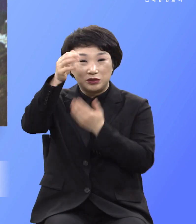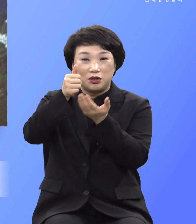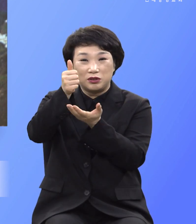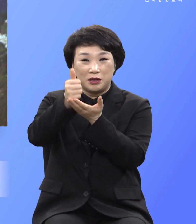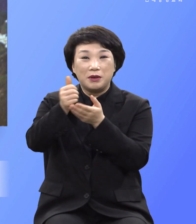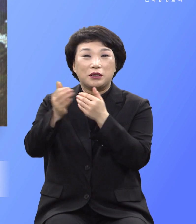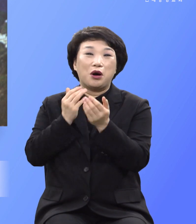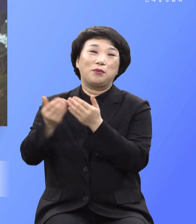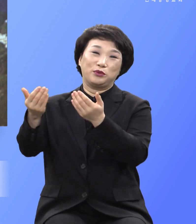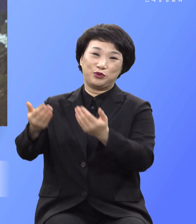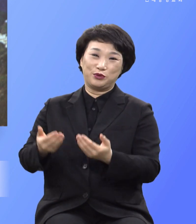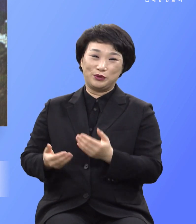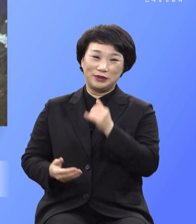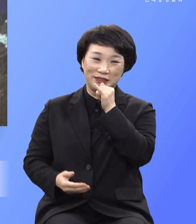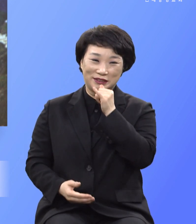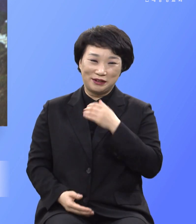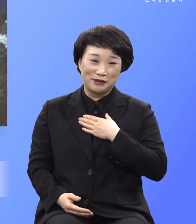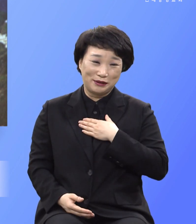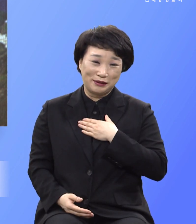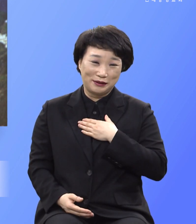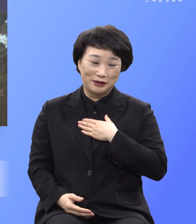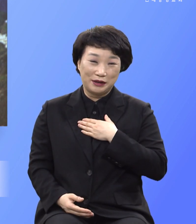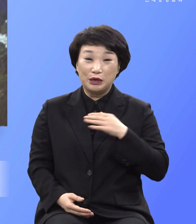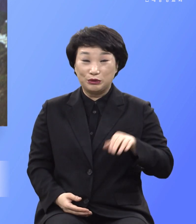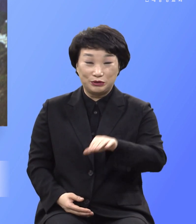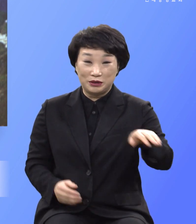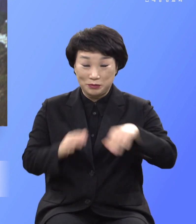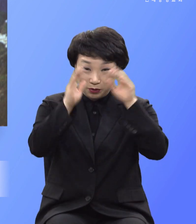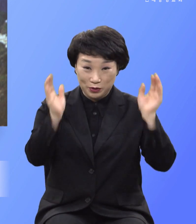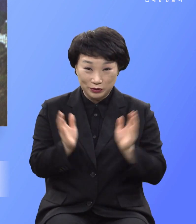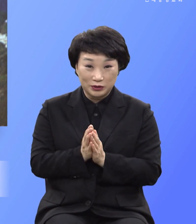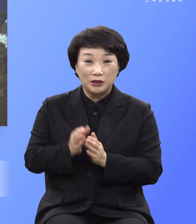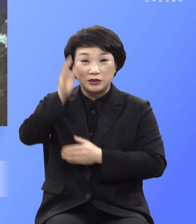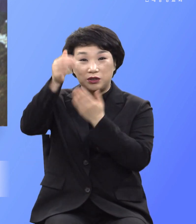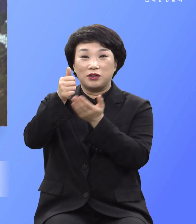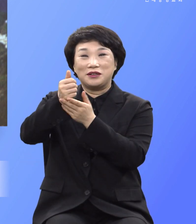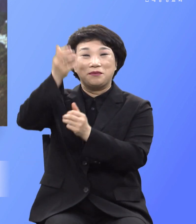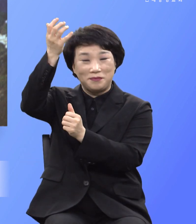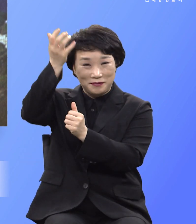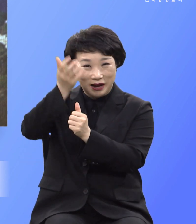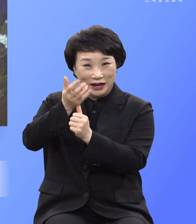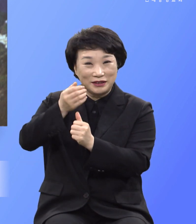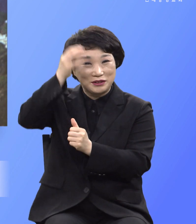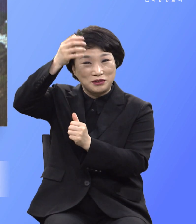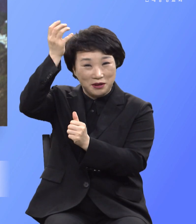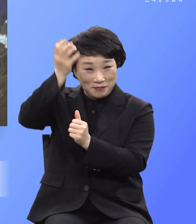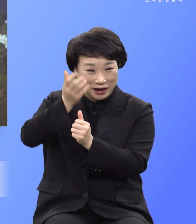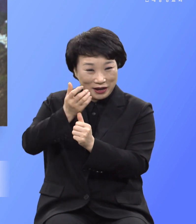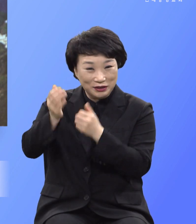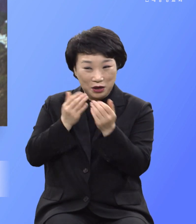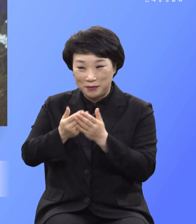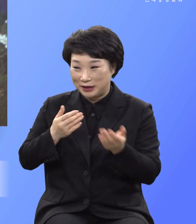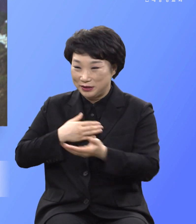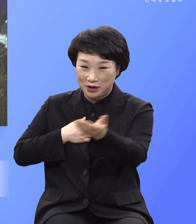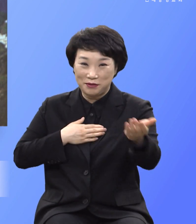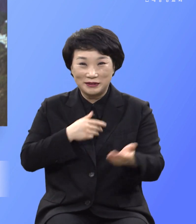경험해 하셨으니 우리 모두 성령 받아 성령을 경험하신 분 큰소리로